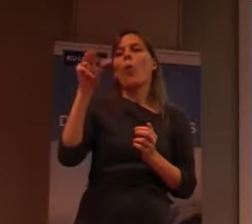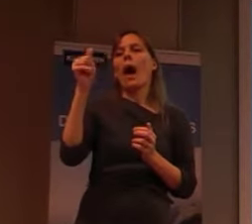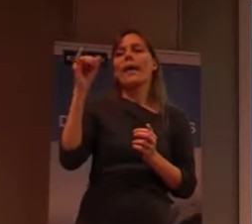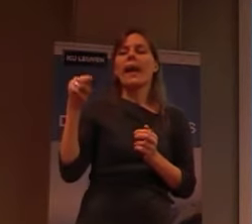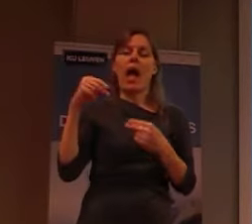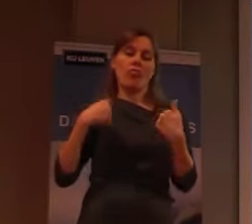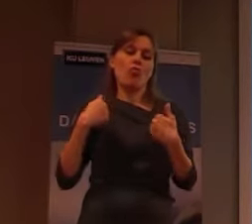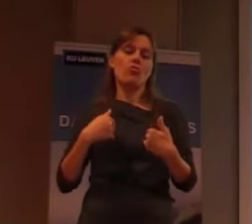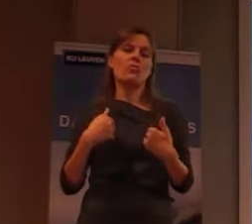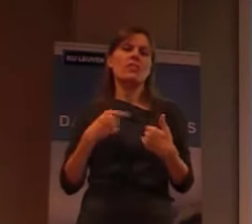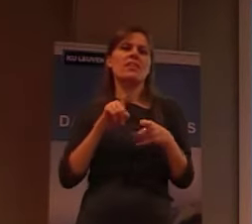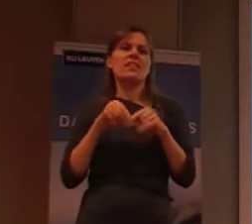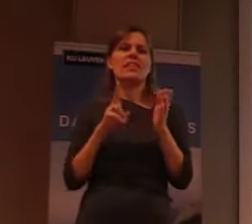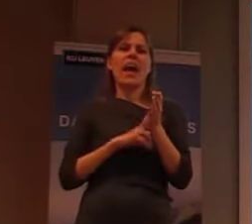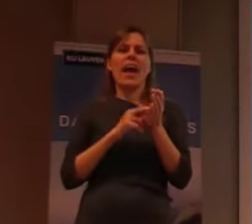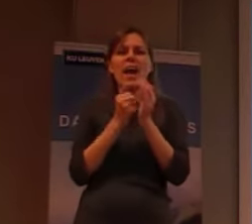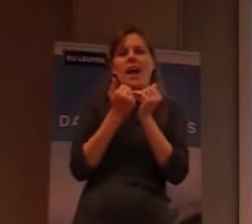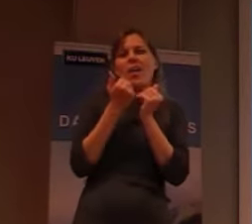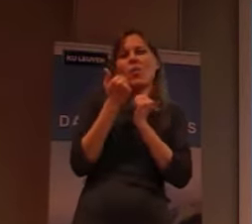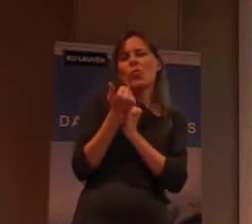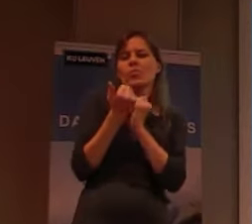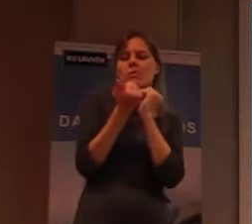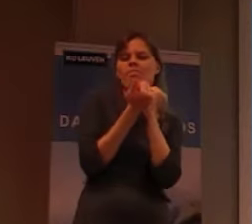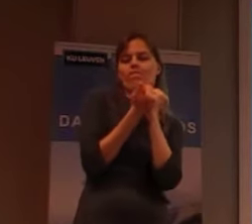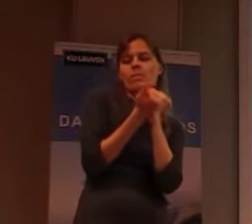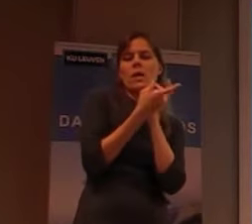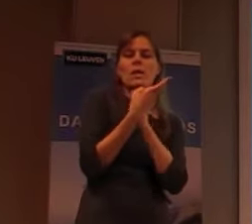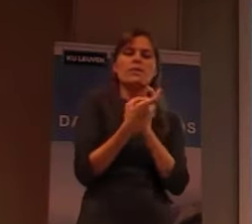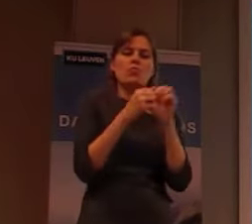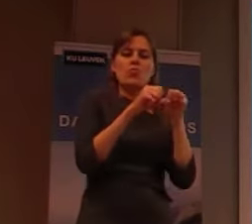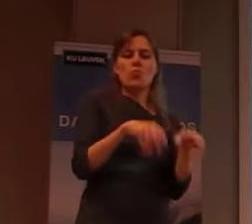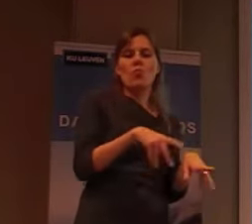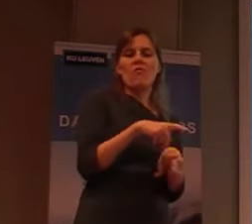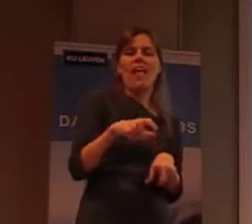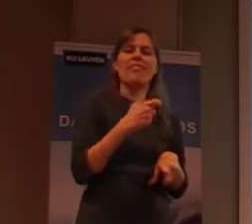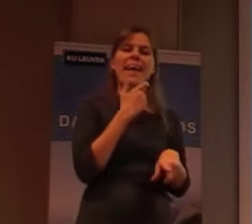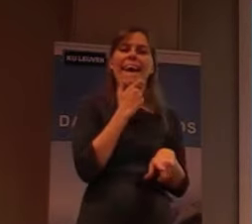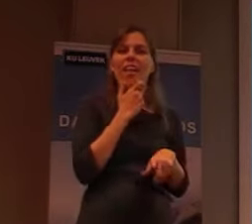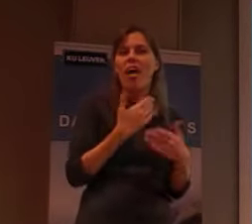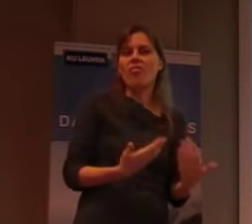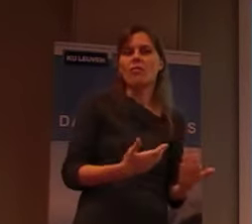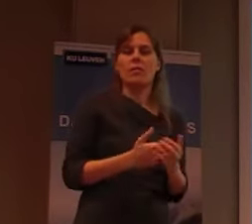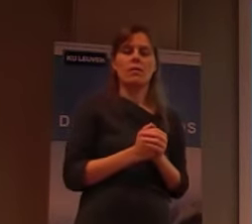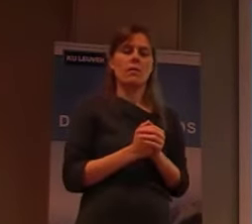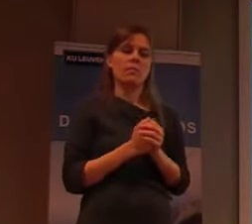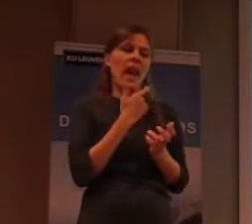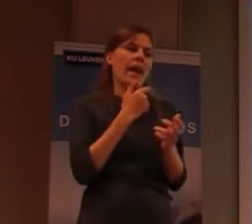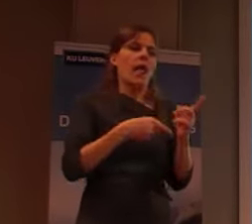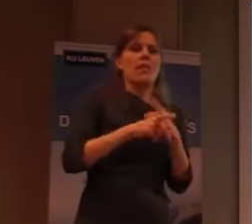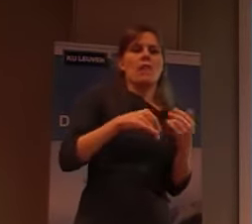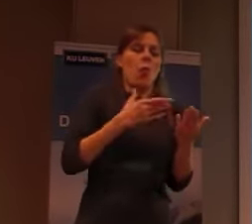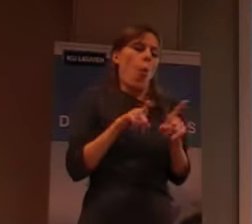Nico, pasten eigenlijk, in de structuur, van de Verenigde Staten, waar de, de Verenigde Staten, heel sterker, organiseerd is,